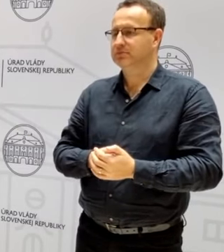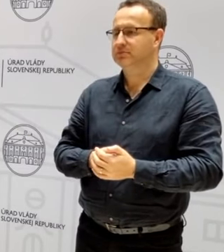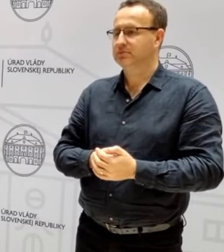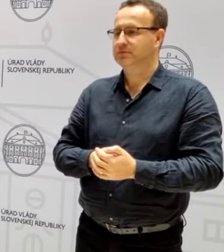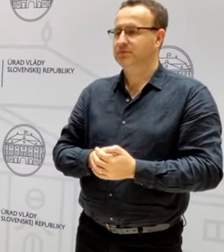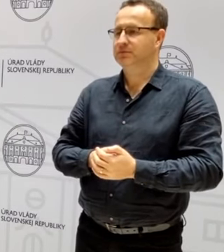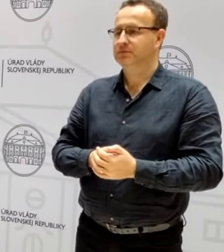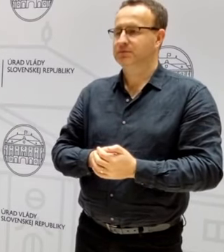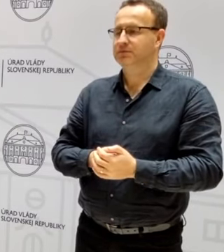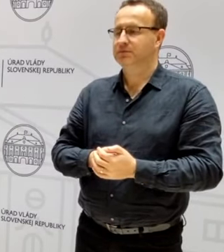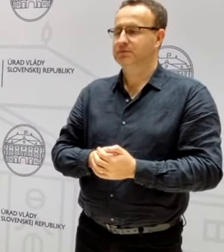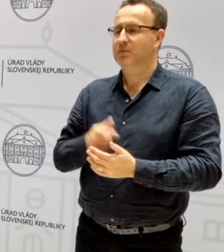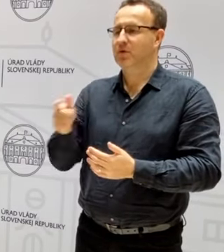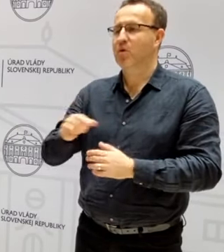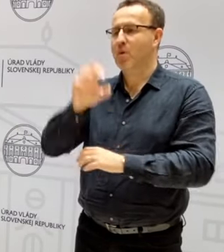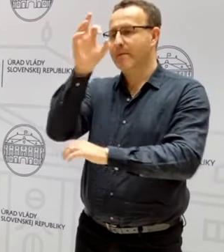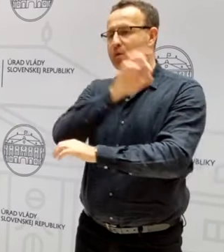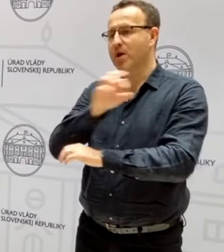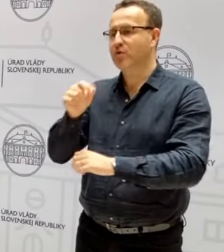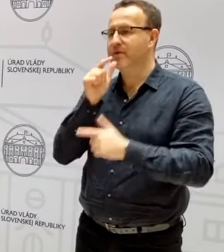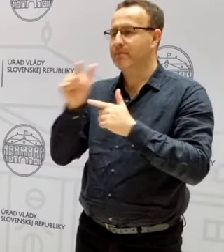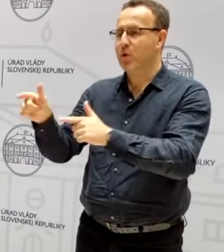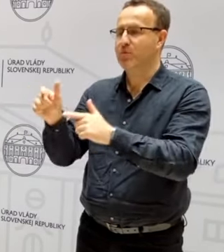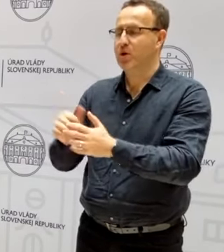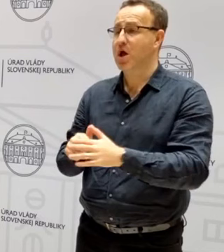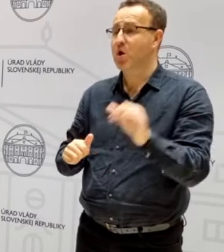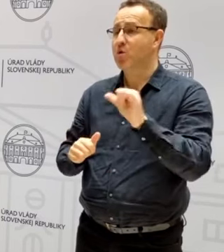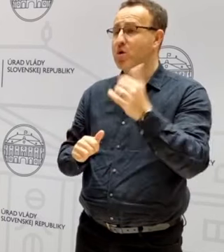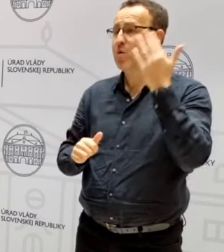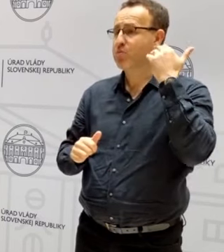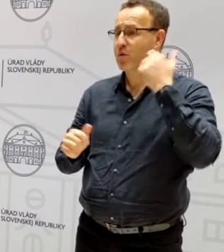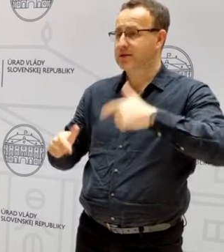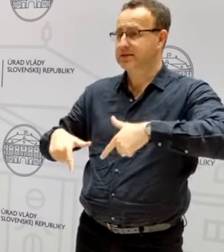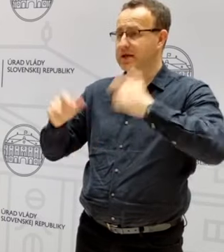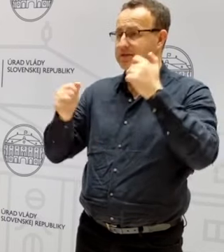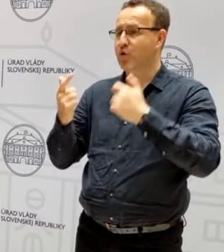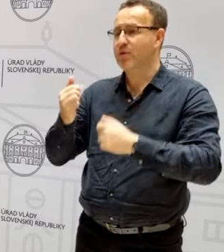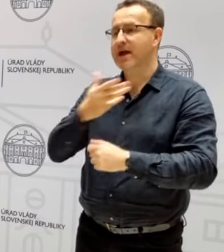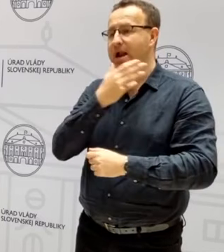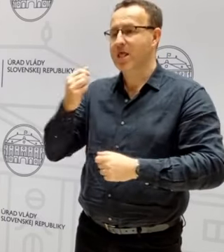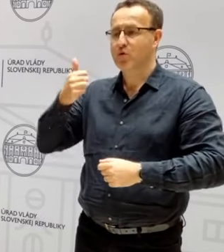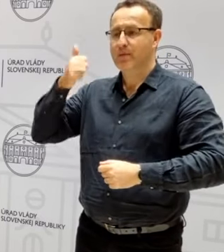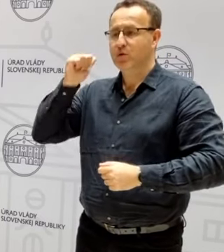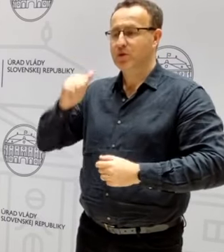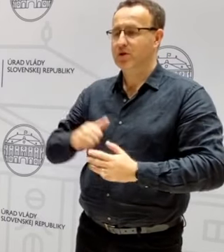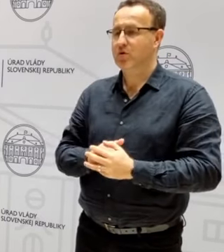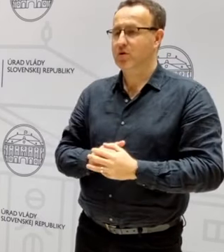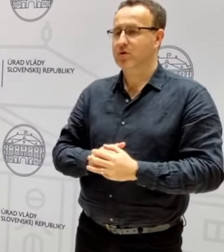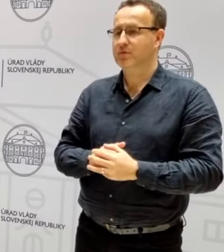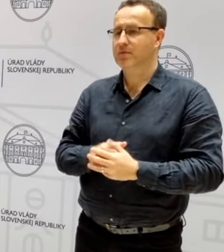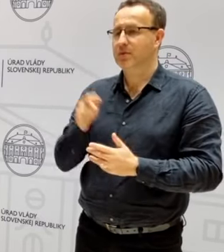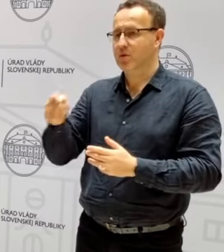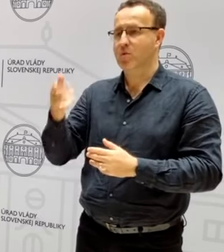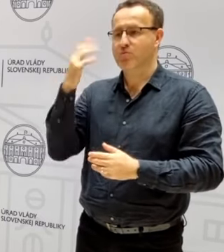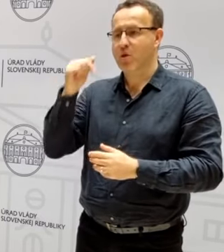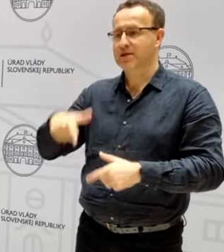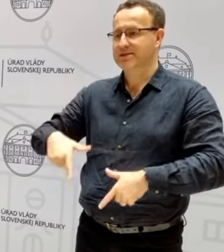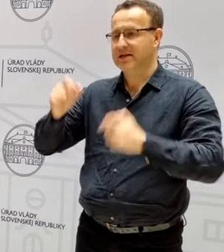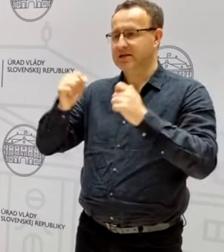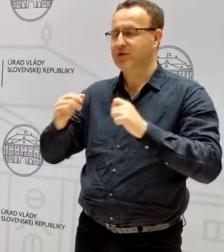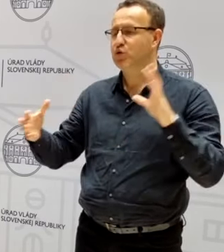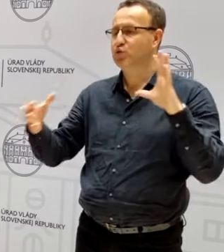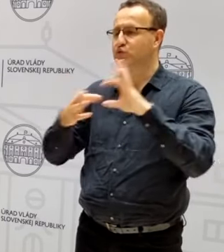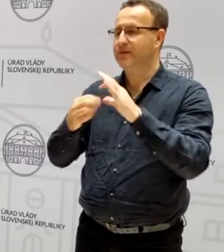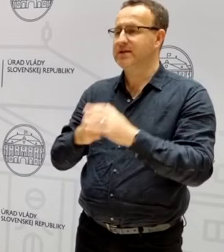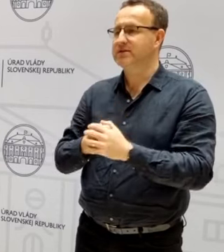projektové podpory, ktoré boli pozastavené od leta minulého roku, ktoré boli pozastavené v súvislosti